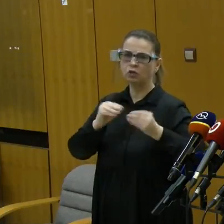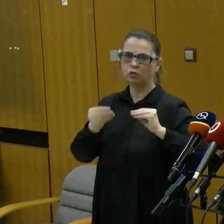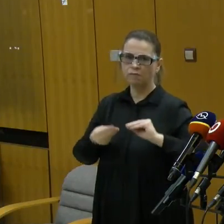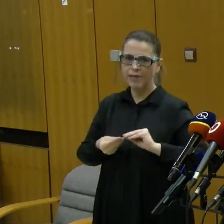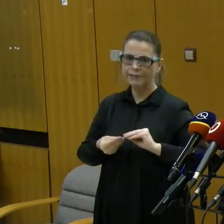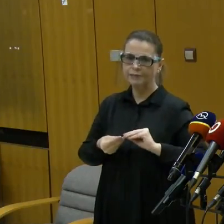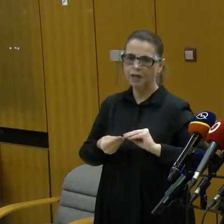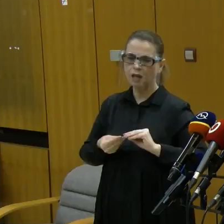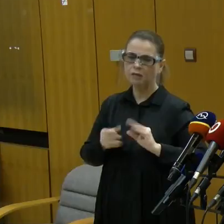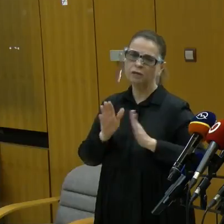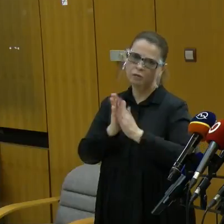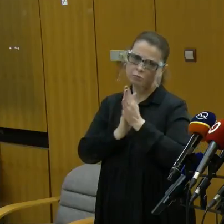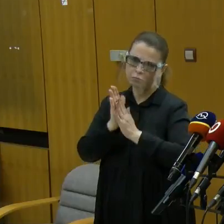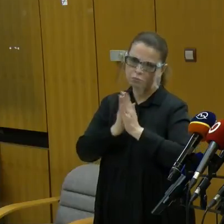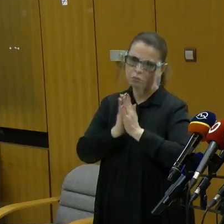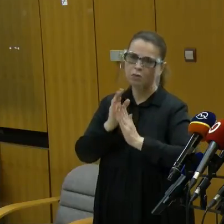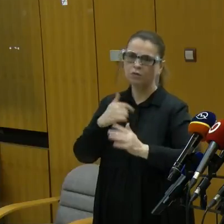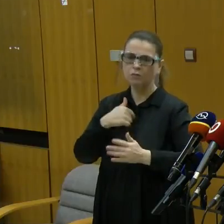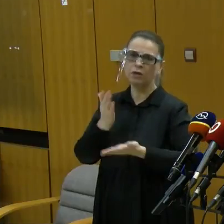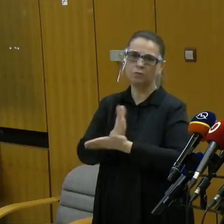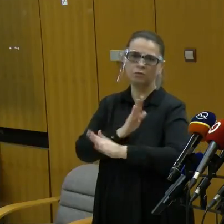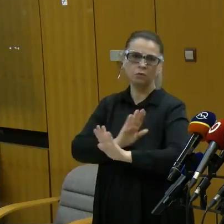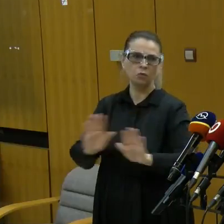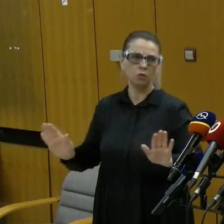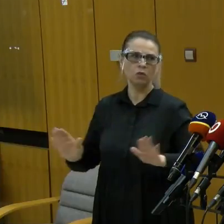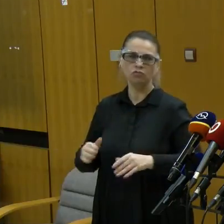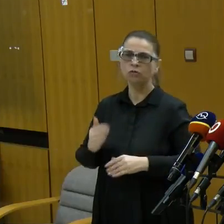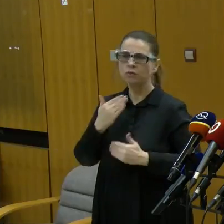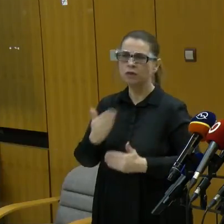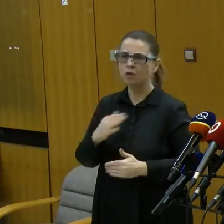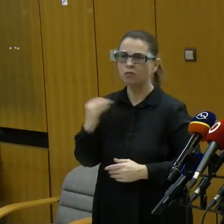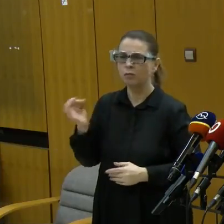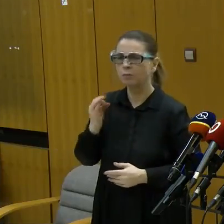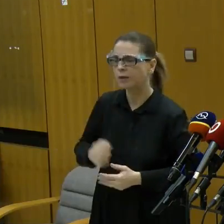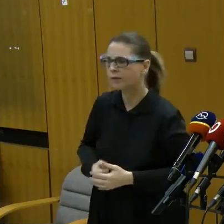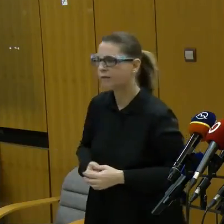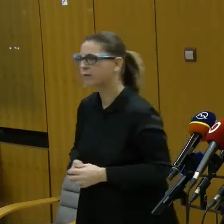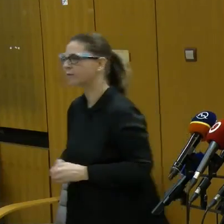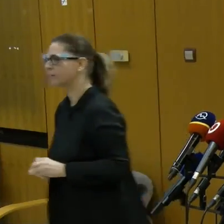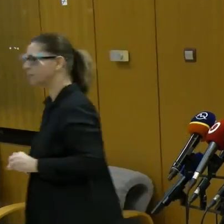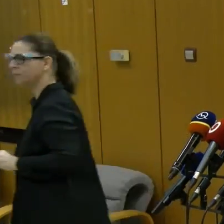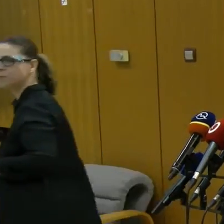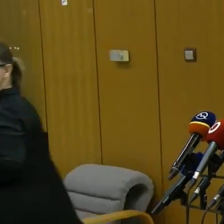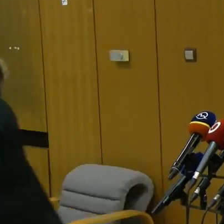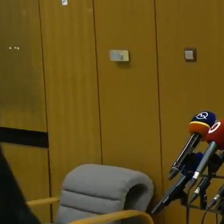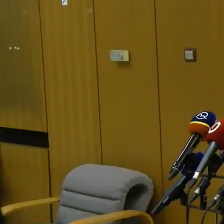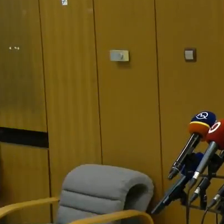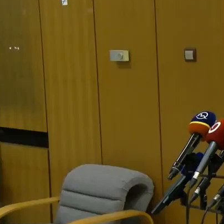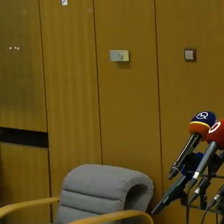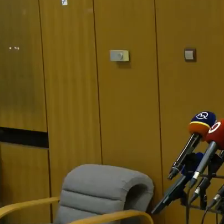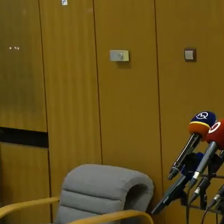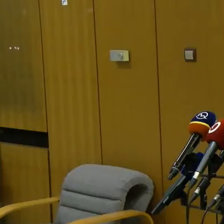a jak by ste dovolili, tak už by som ukončil toto intervju. Ďakujem pekne. Ďakujem pekne.